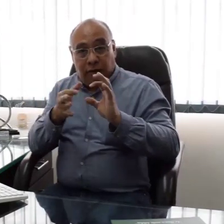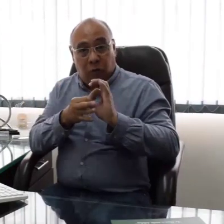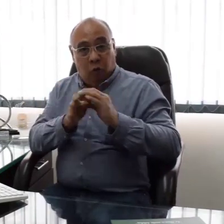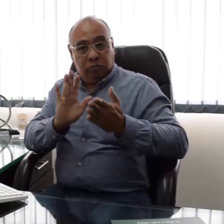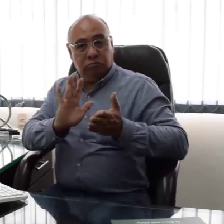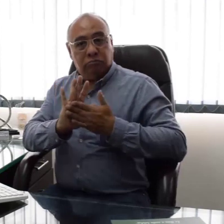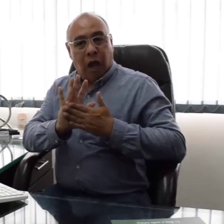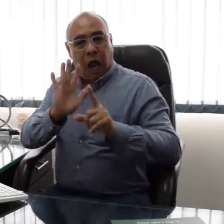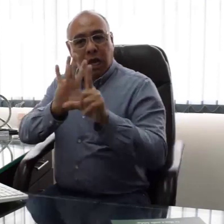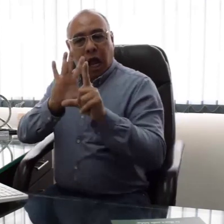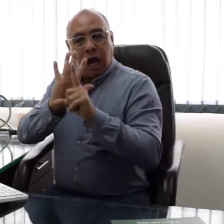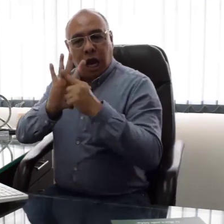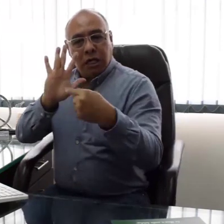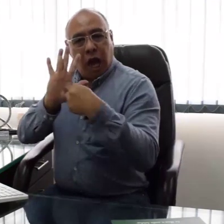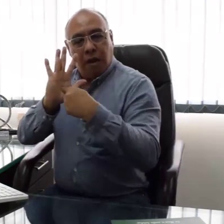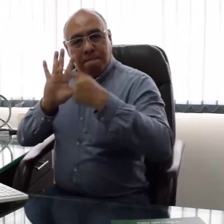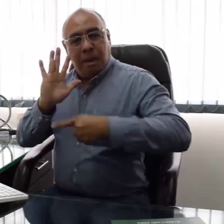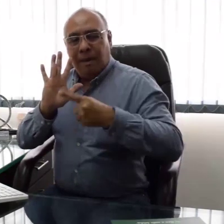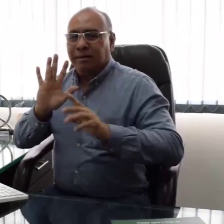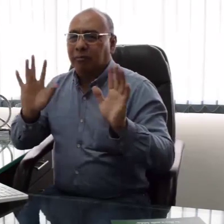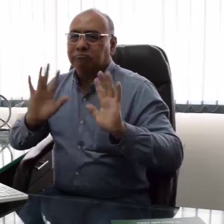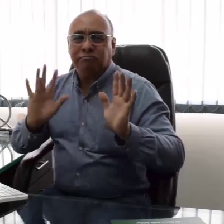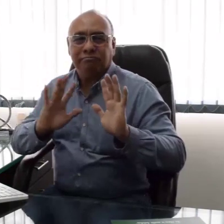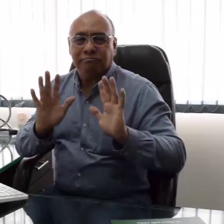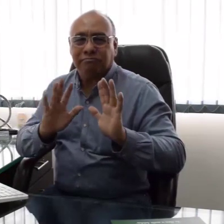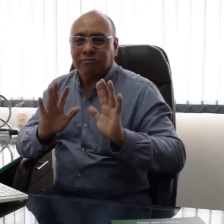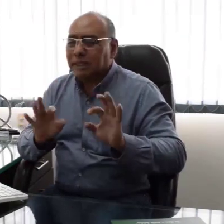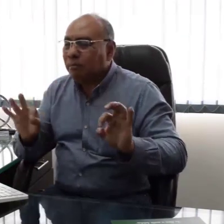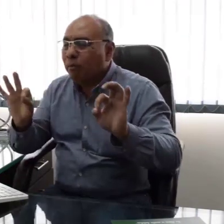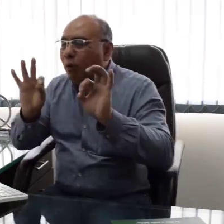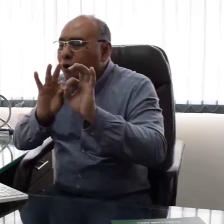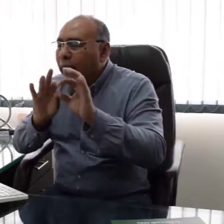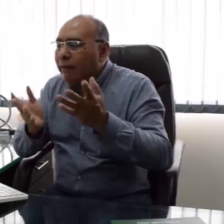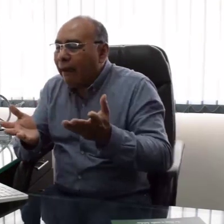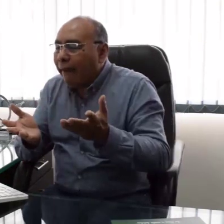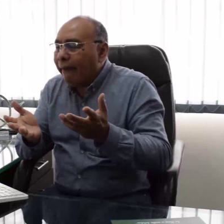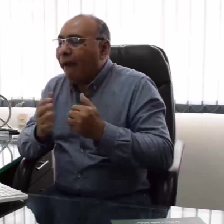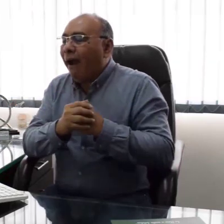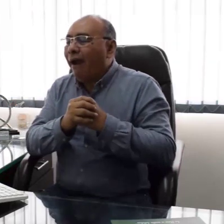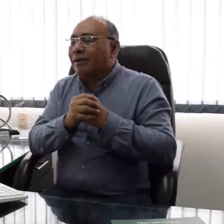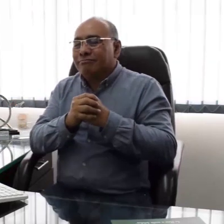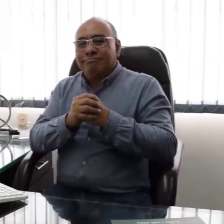No para soportar desde temas legales o jurídicos, sino para argumentar